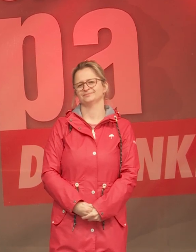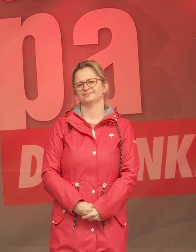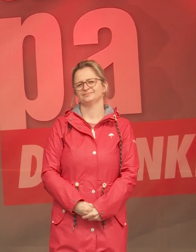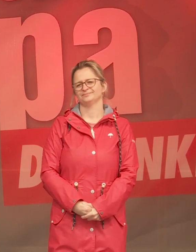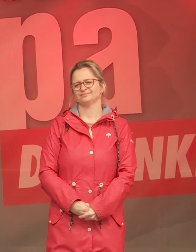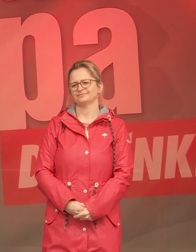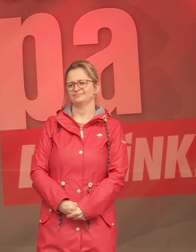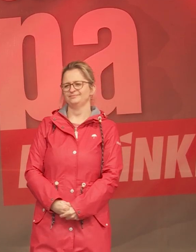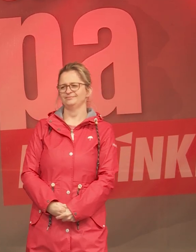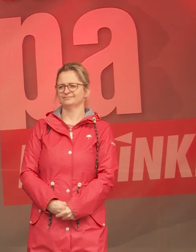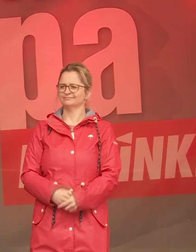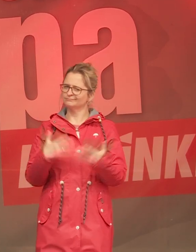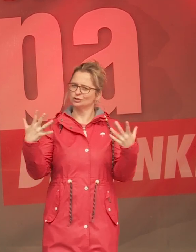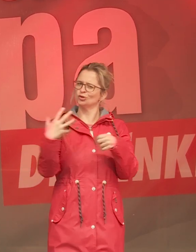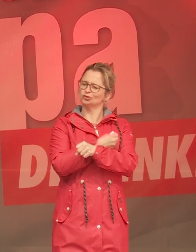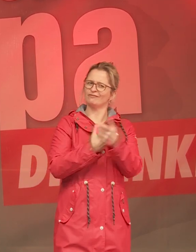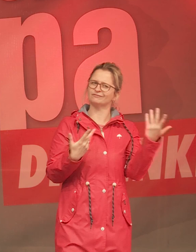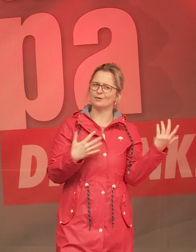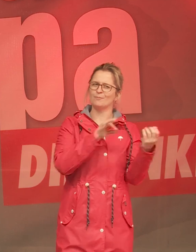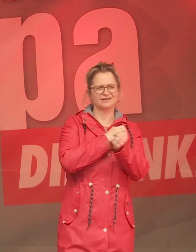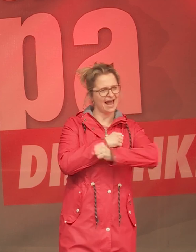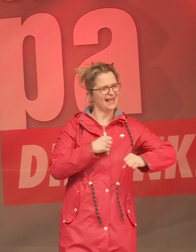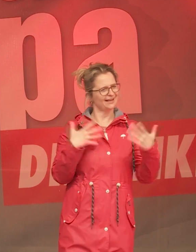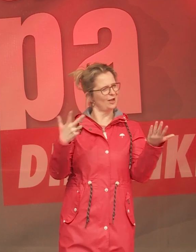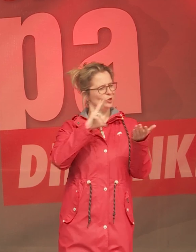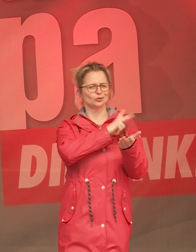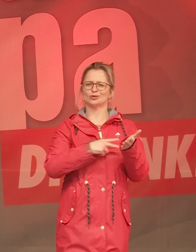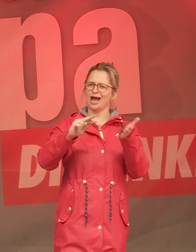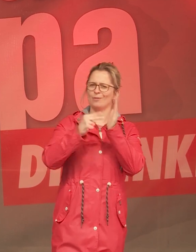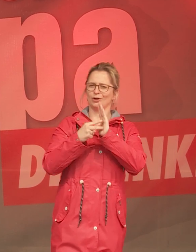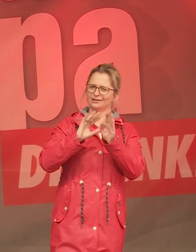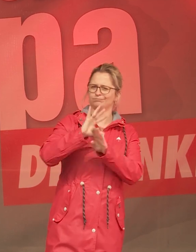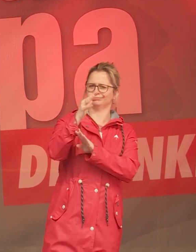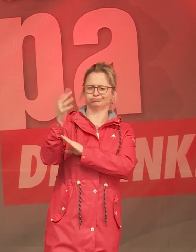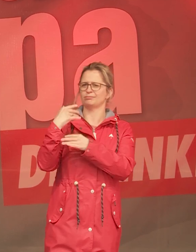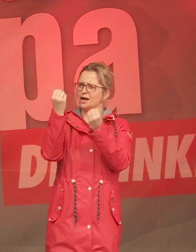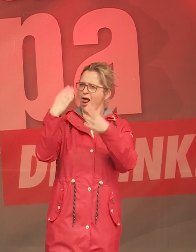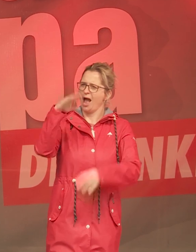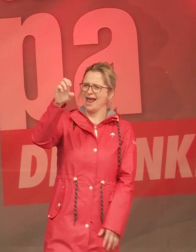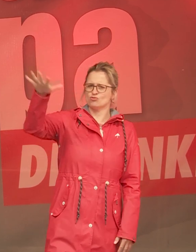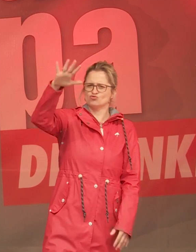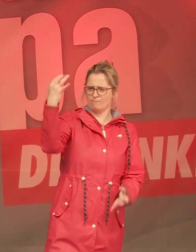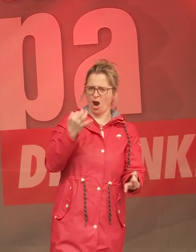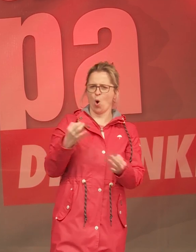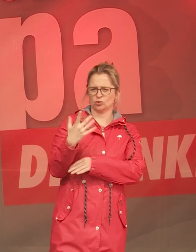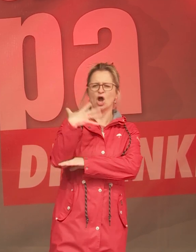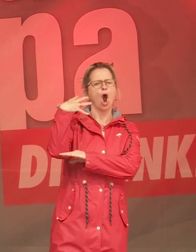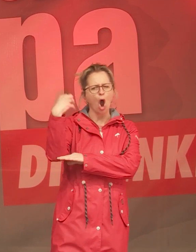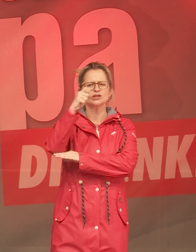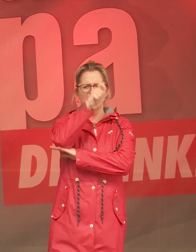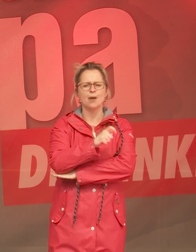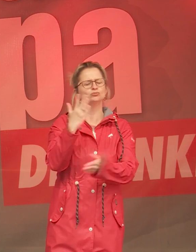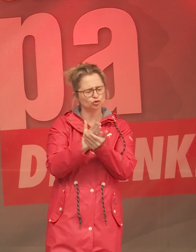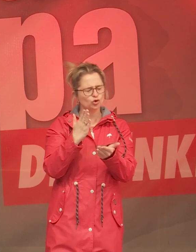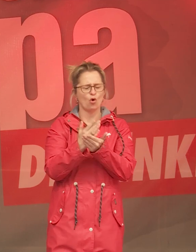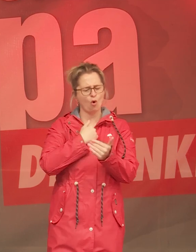Und so sieht gelingende europäische linke Sozialpolitik aus, und die ist auch bitter notwendig. Özlem ist schon darauf eingegangen, Bernd